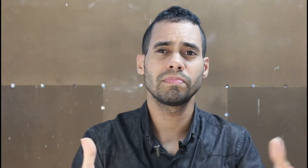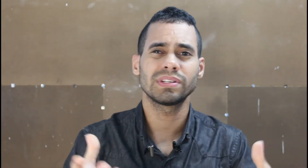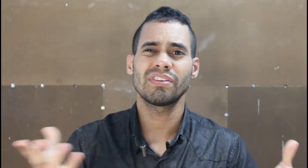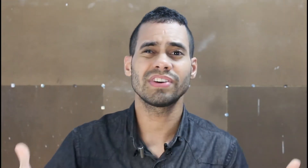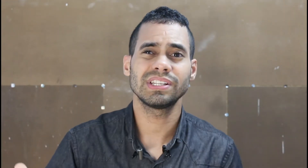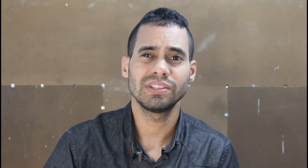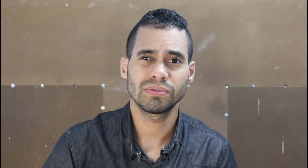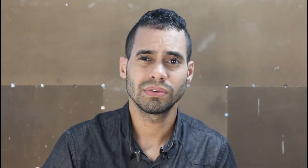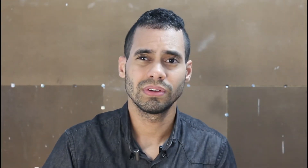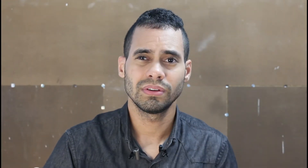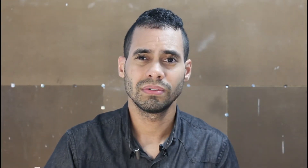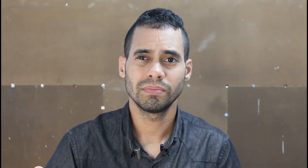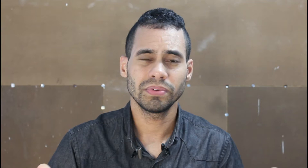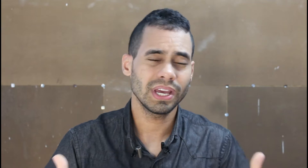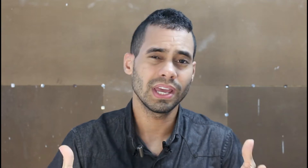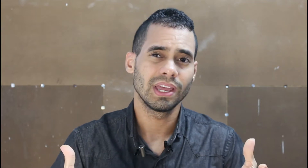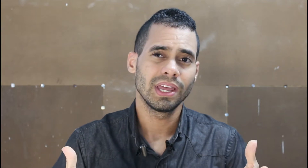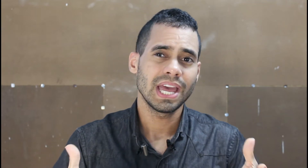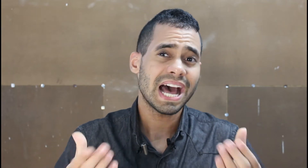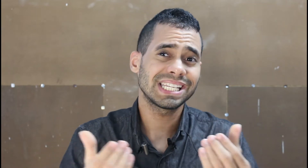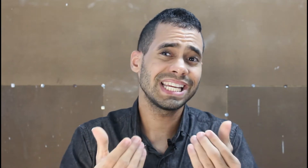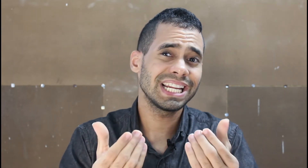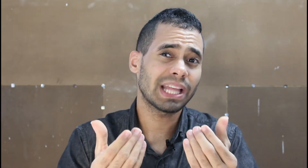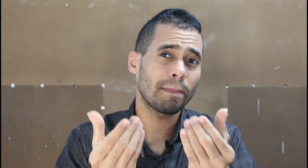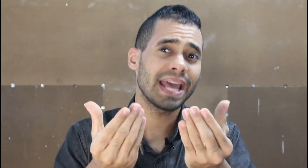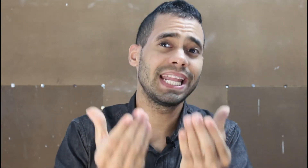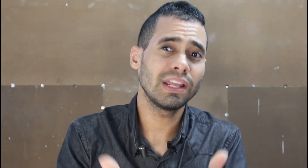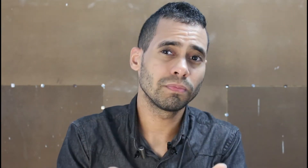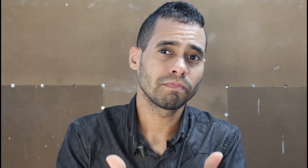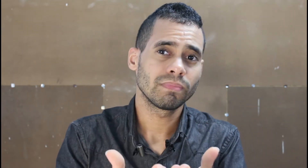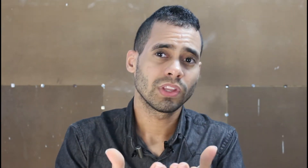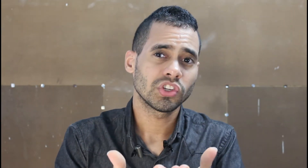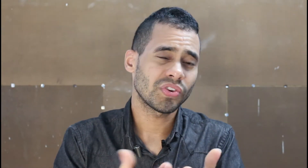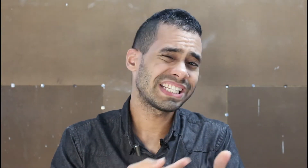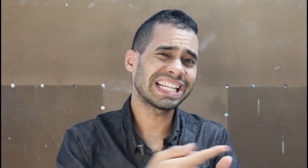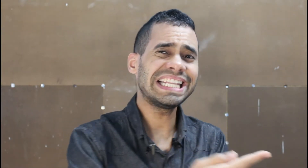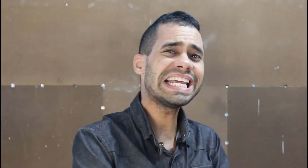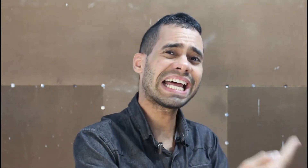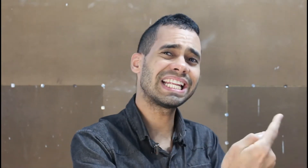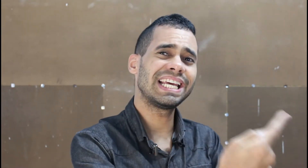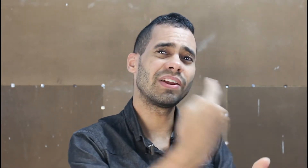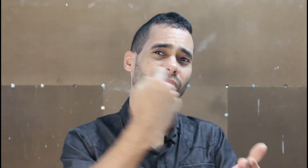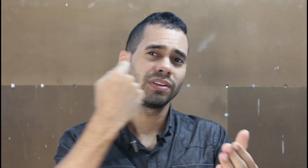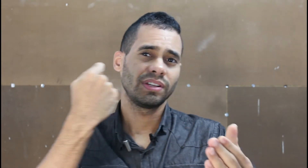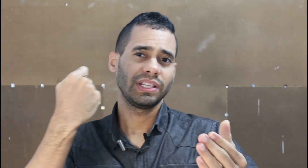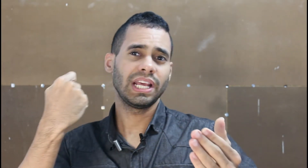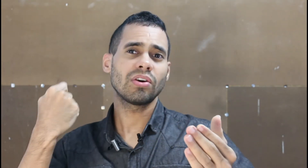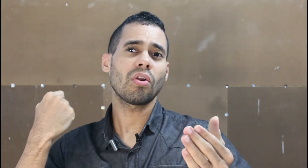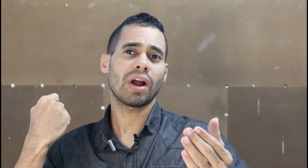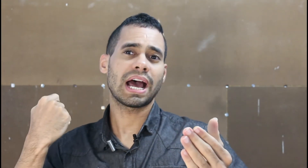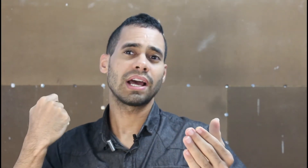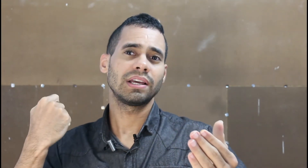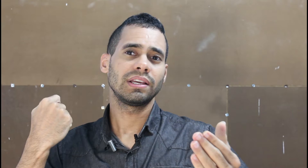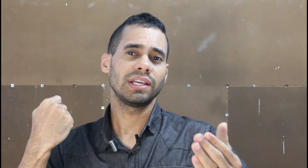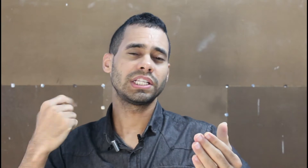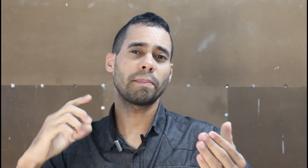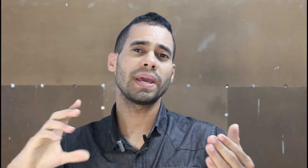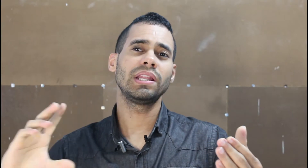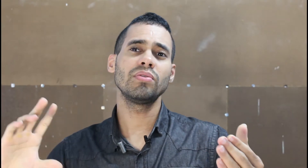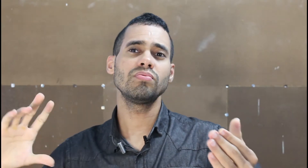uma não vai fazer isso? Porque assim ele está perdendo. Só essa tirada dele, dele colocar, ele já perdeu,